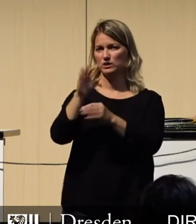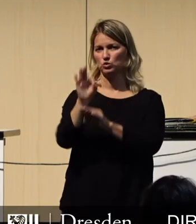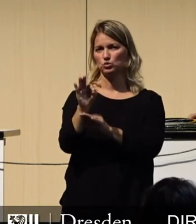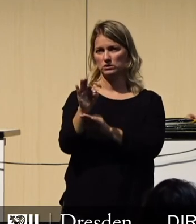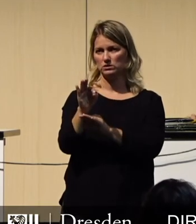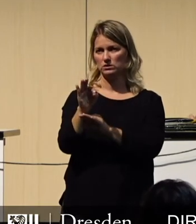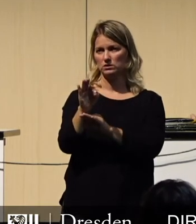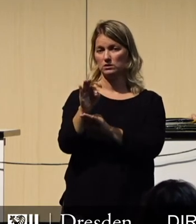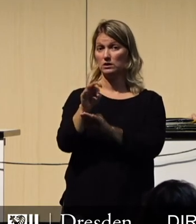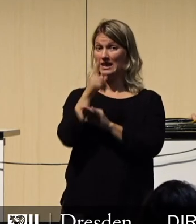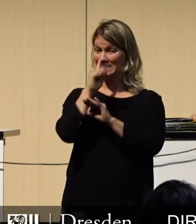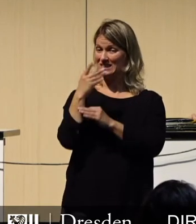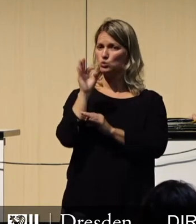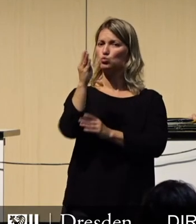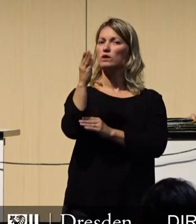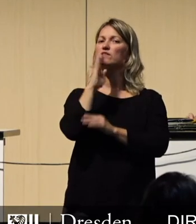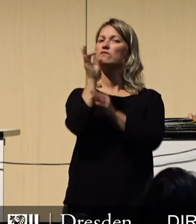uns viele Städte beneiden.